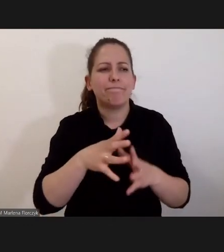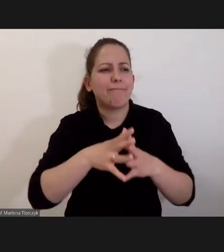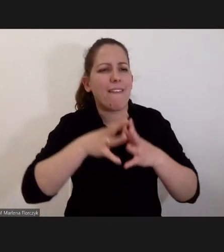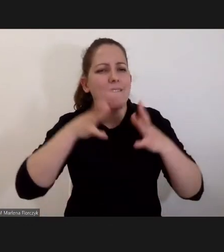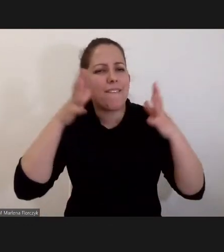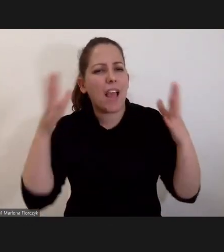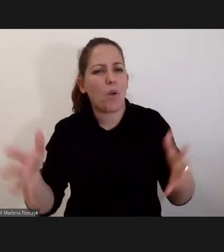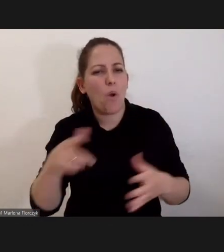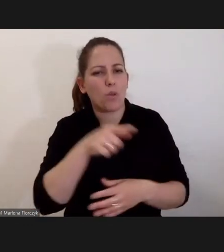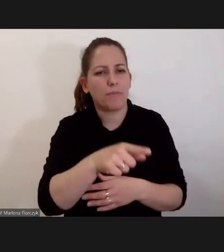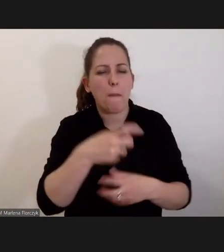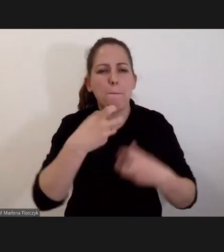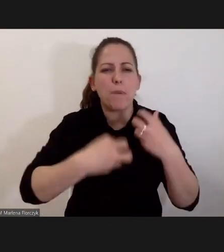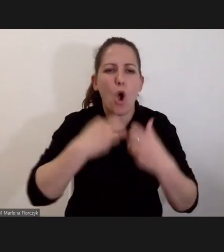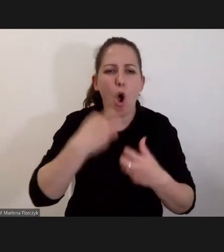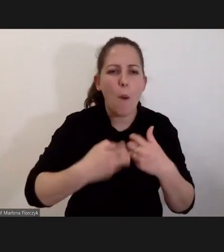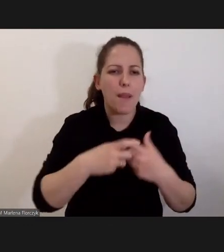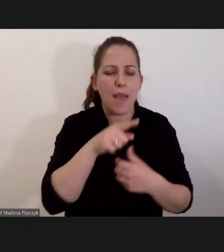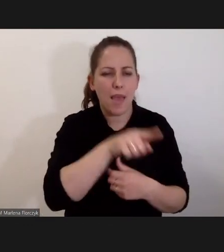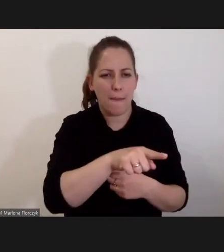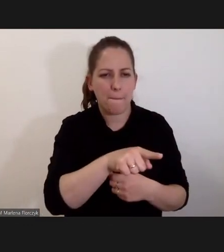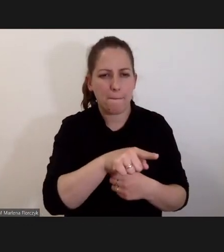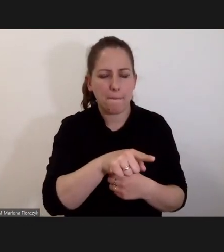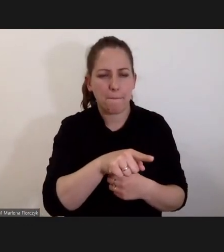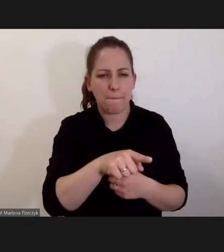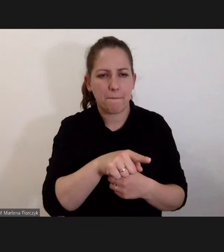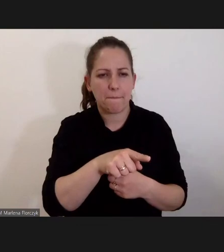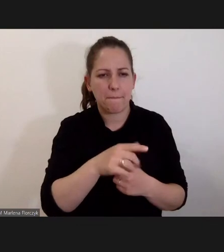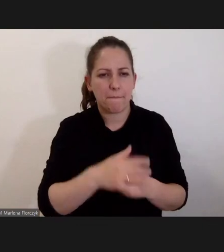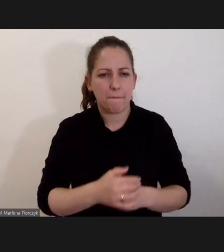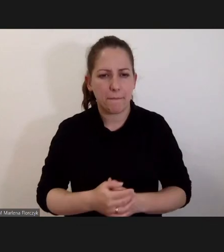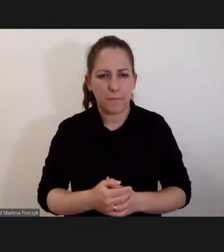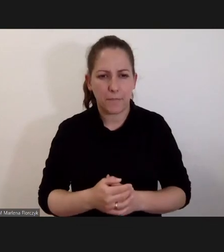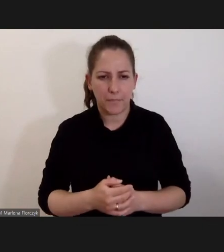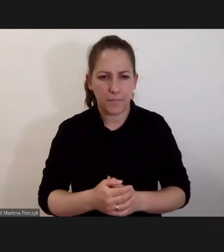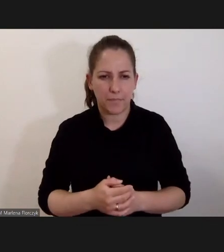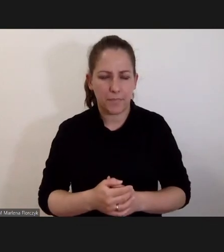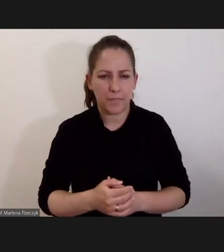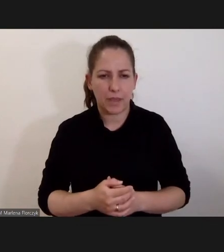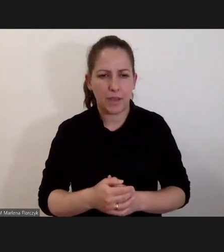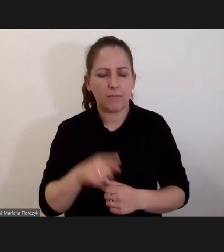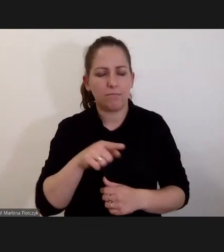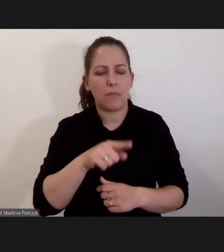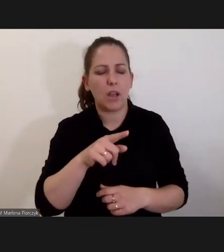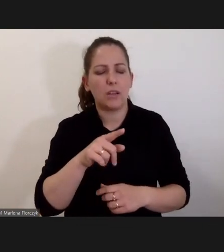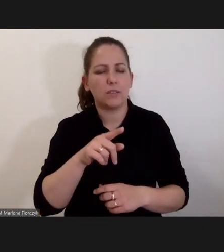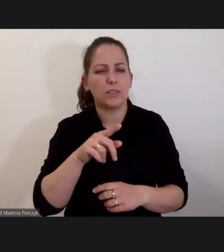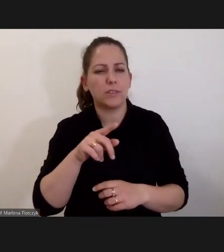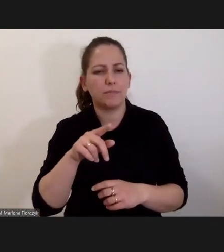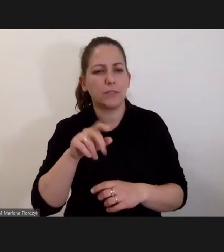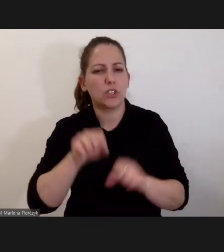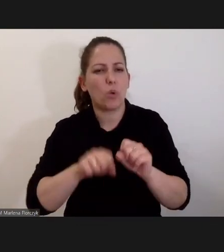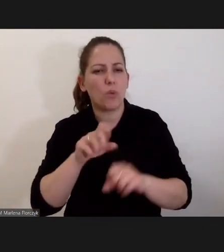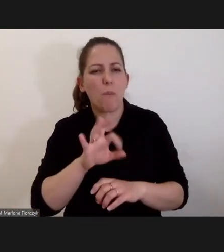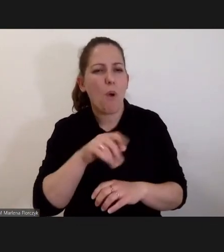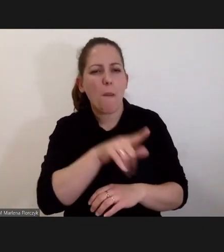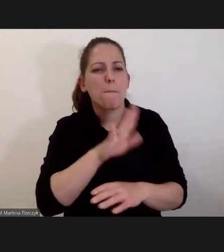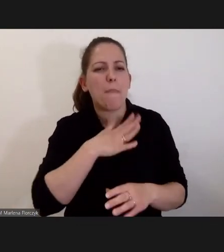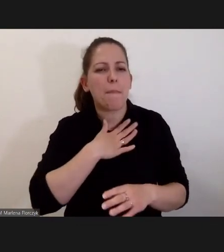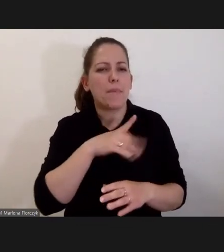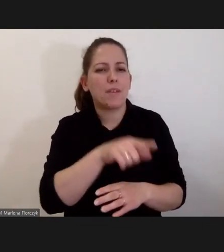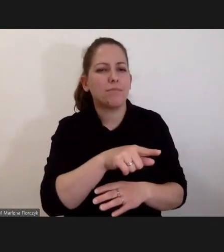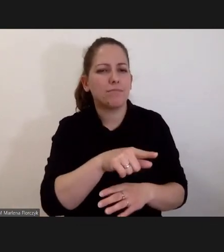oczywiście inna. Jest to inny problem niż kwestia odpowiedzialności dyscyplinarnej sędziów na poziomie krajowym, bo my mamy 18